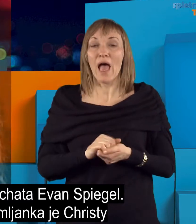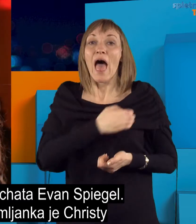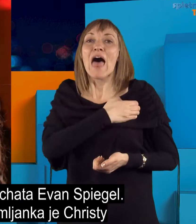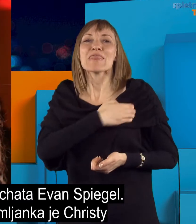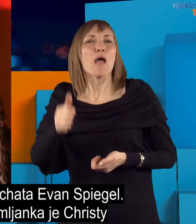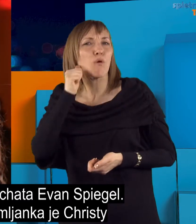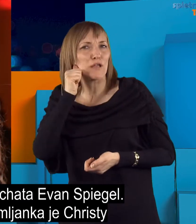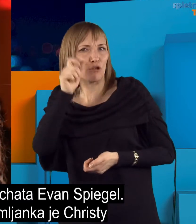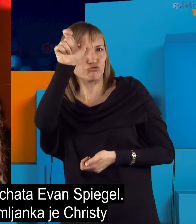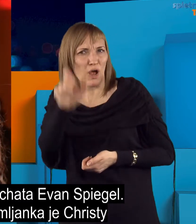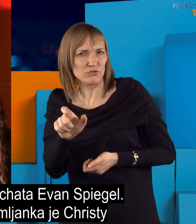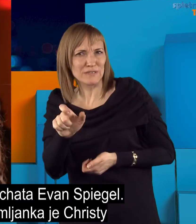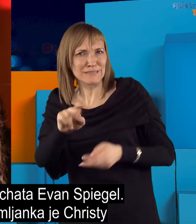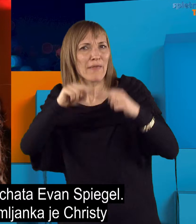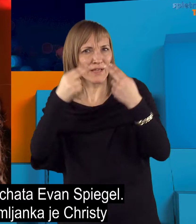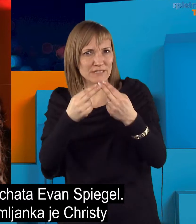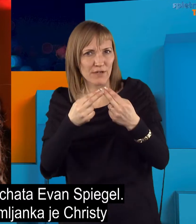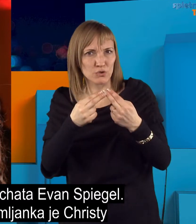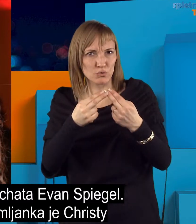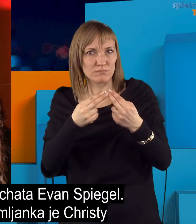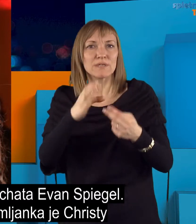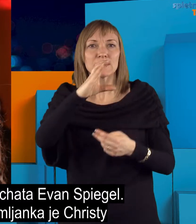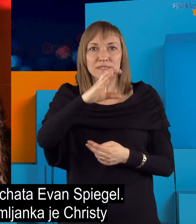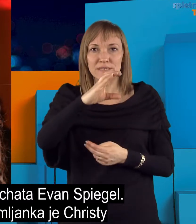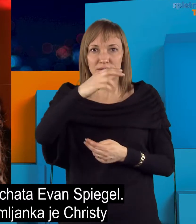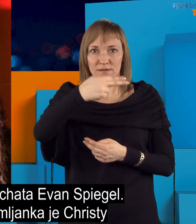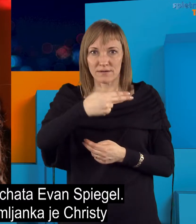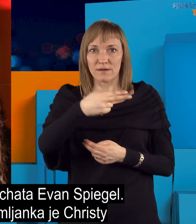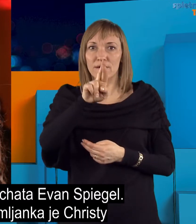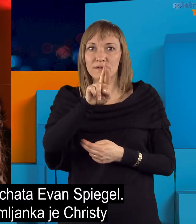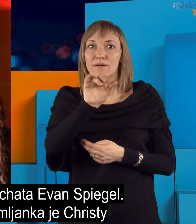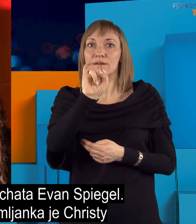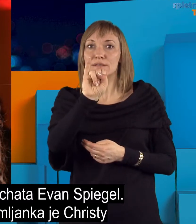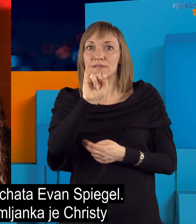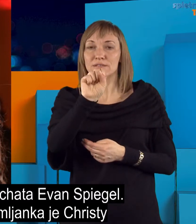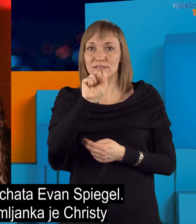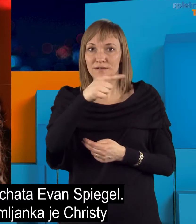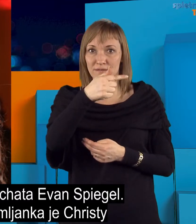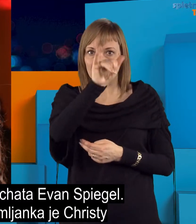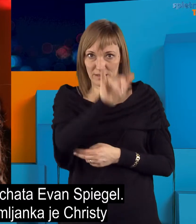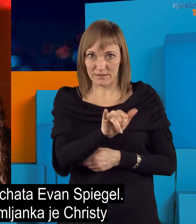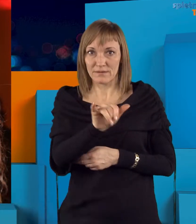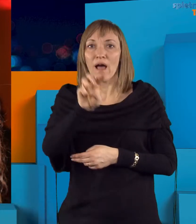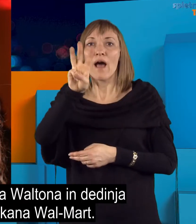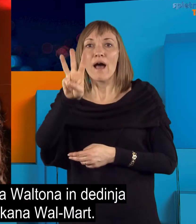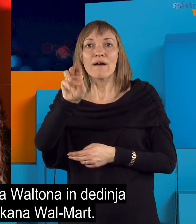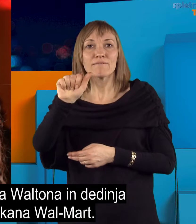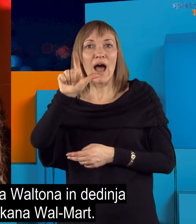Najbogatejša zemljanka je Kristi Walton, vdova Johna Waltona in dedinja trgovskega